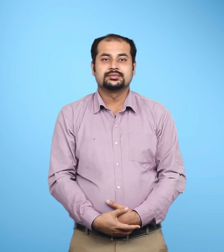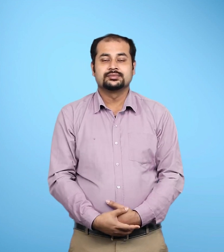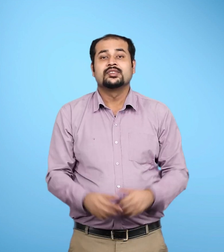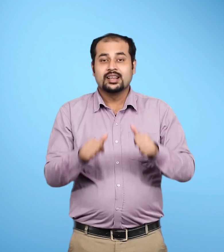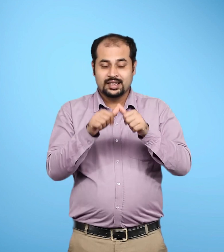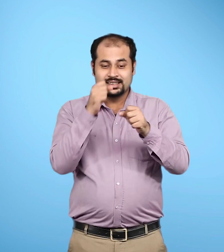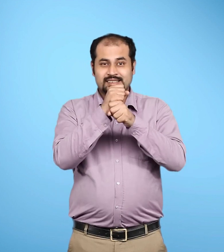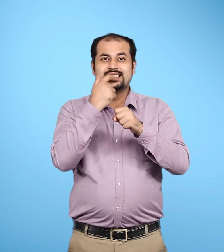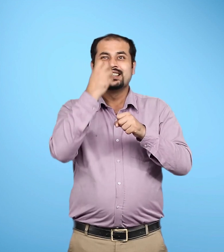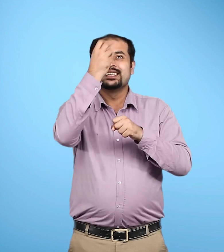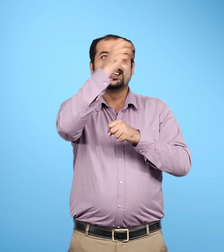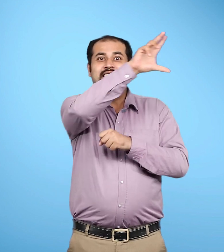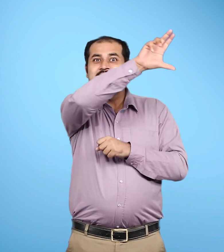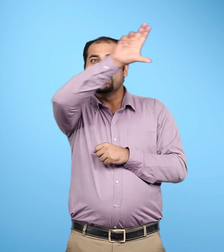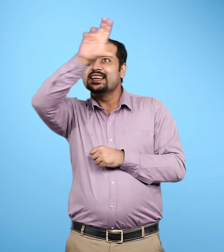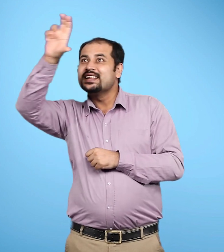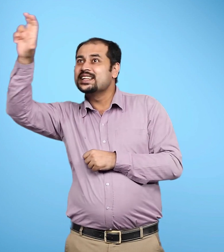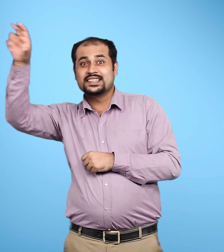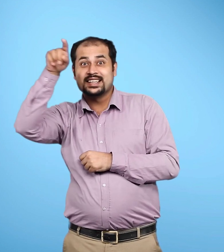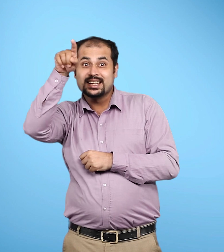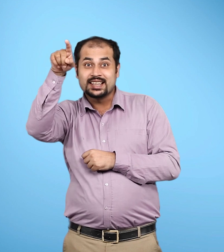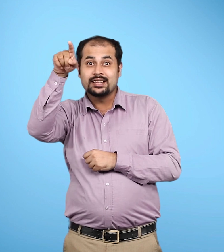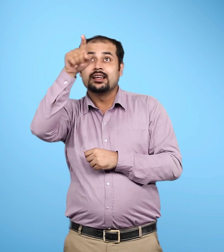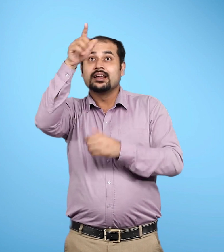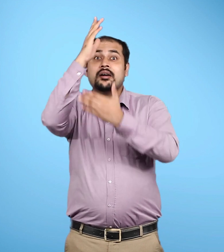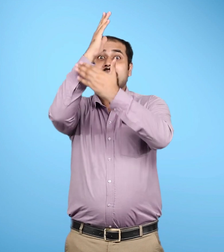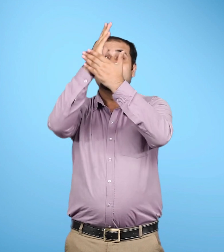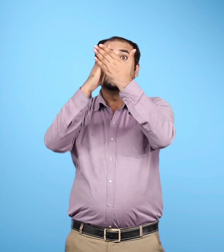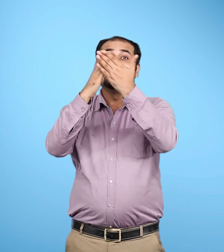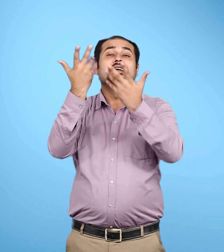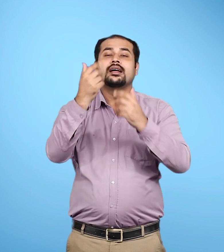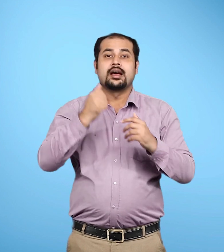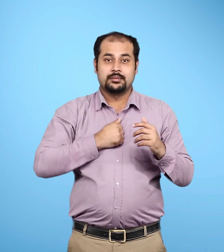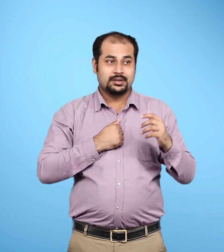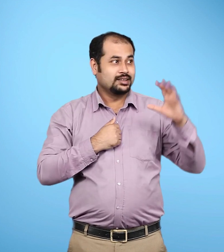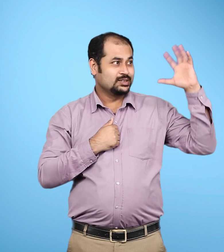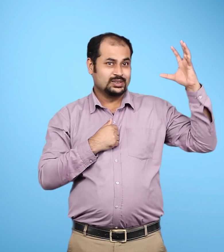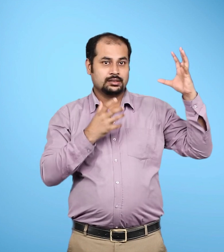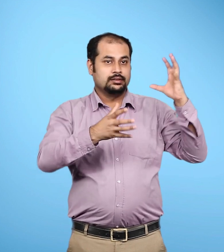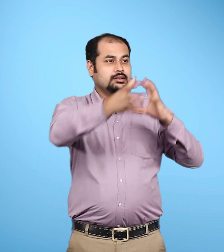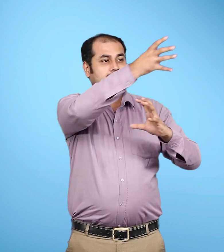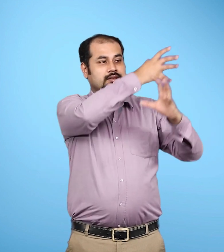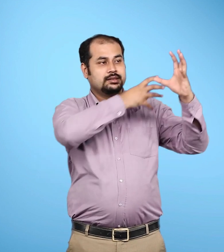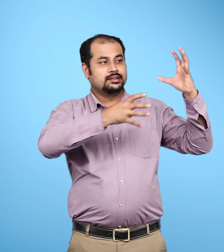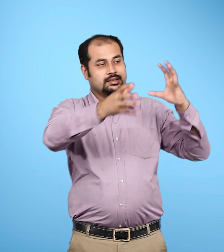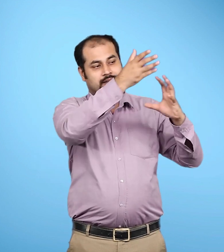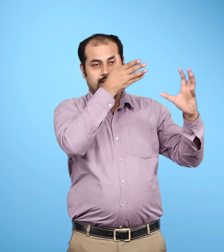हमारा सौर मंडल आकाश कंगा अर्थात मिल की वेका एक भाग है जो ब्रम्हंड का हिस्सा है